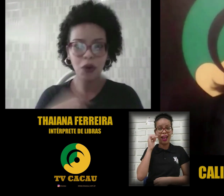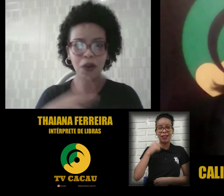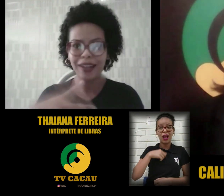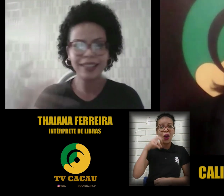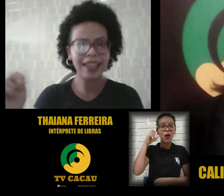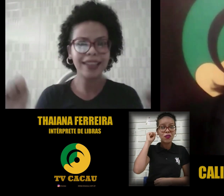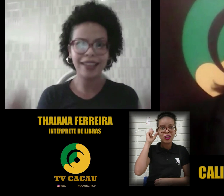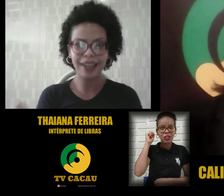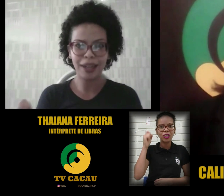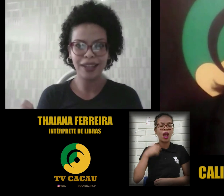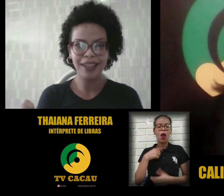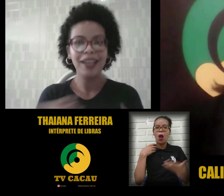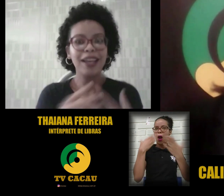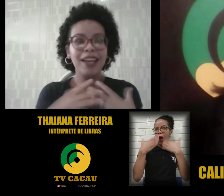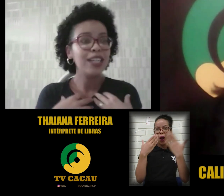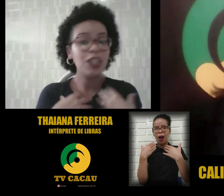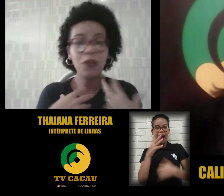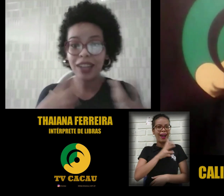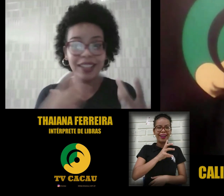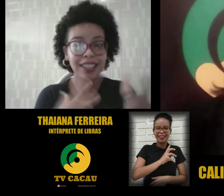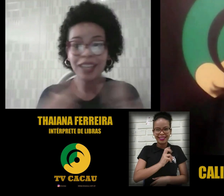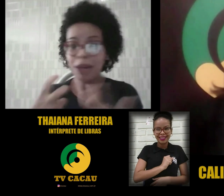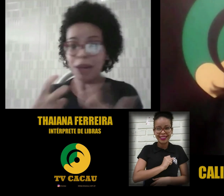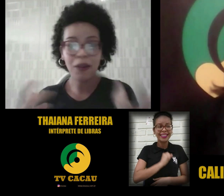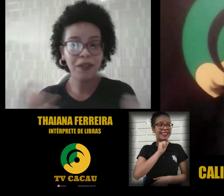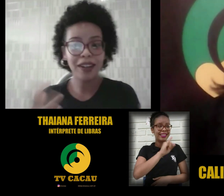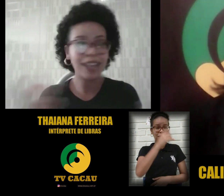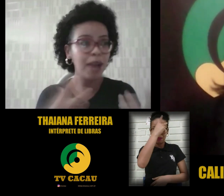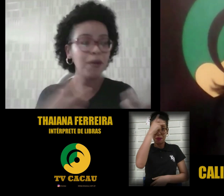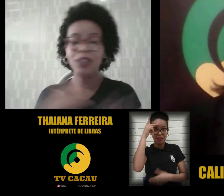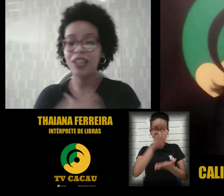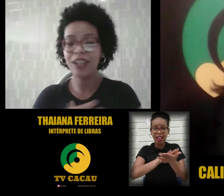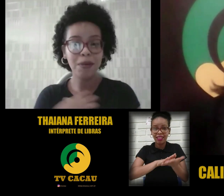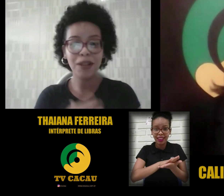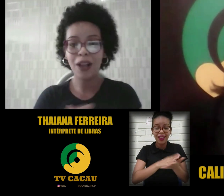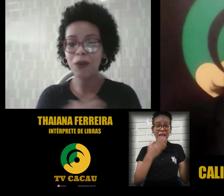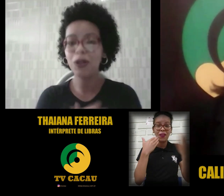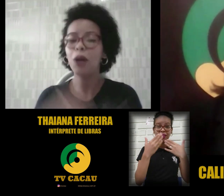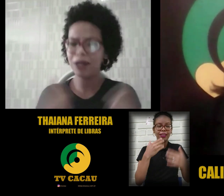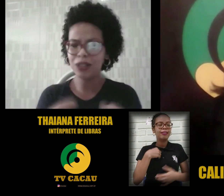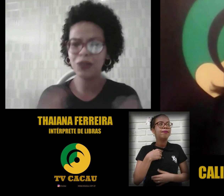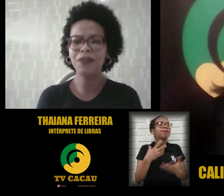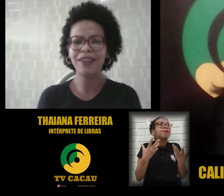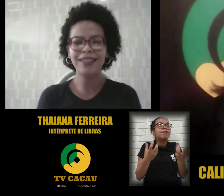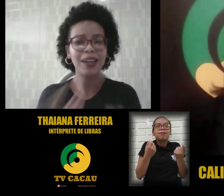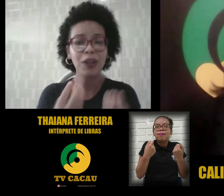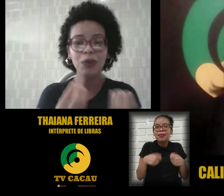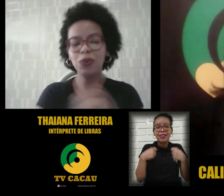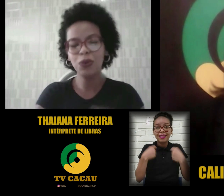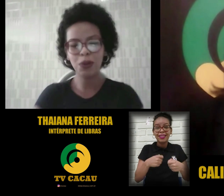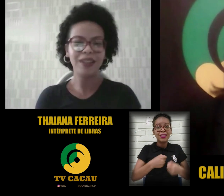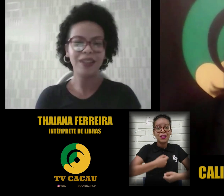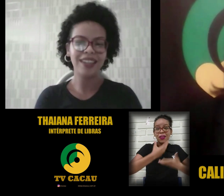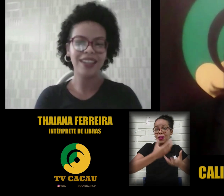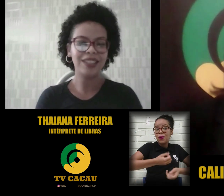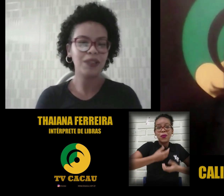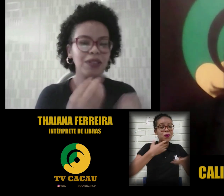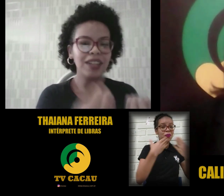conversadeira, e se eu ficar sem ninguém para conversar, meu Deus, aquilo ali me dá agonia, eu preciso conversar, e um surdo, pensa aí, gente, não tem